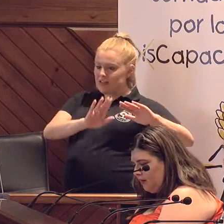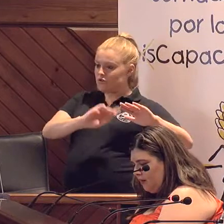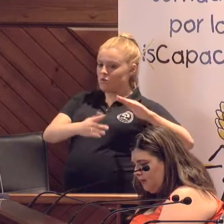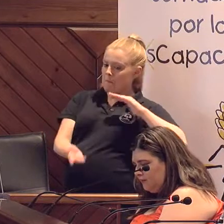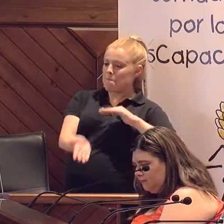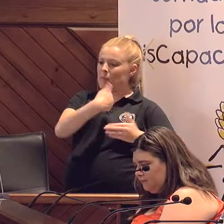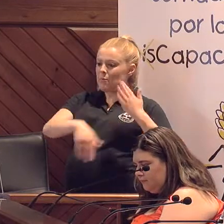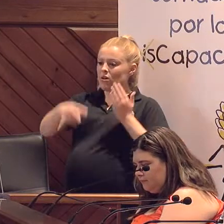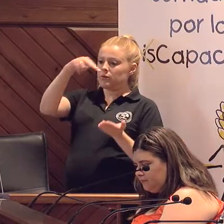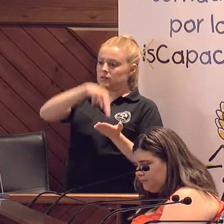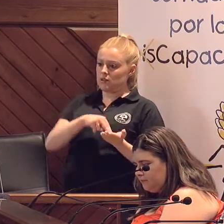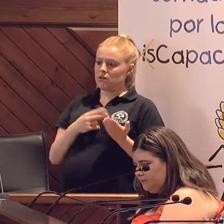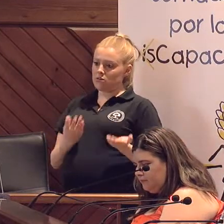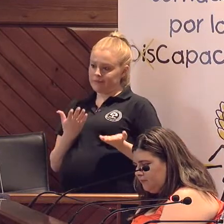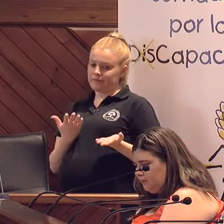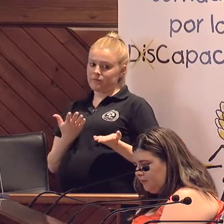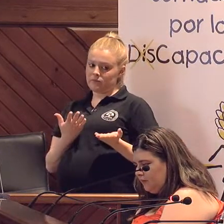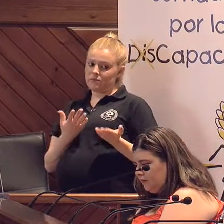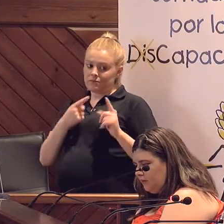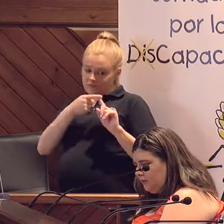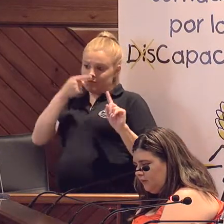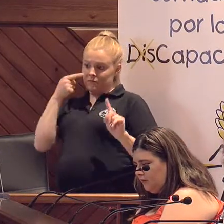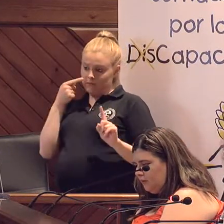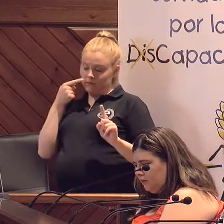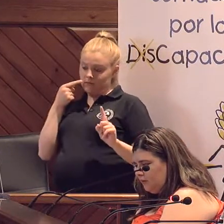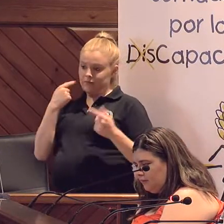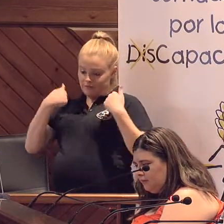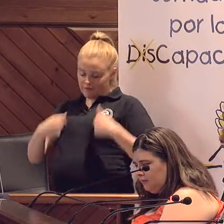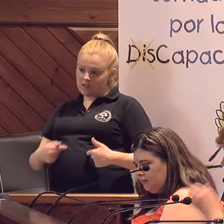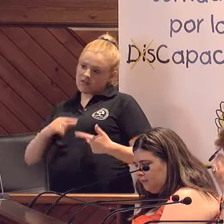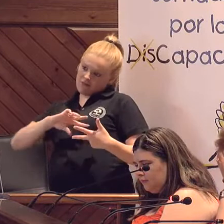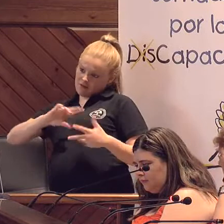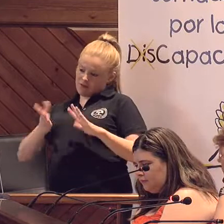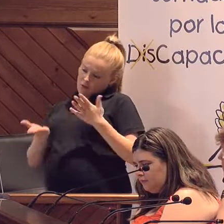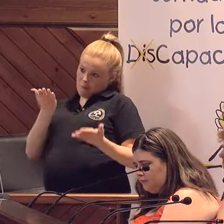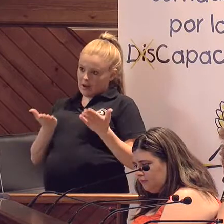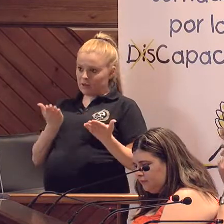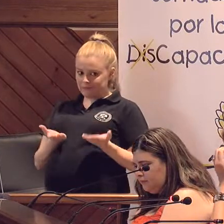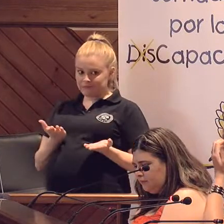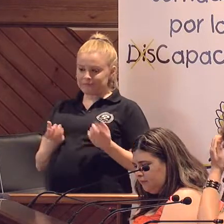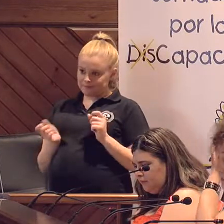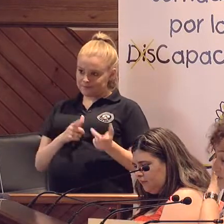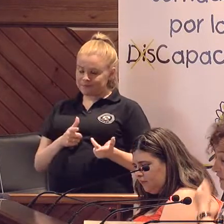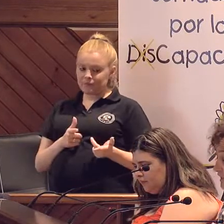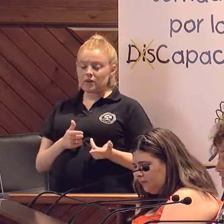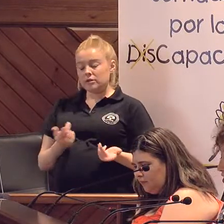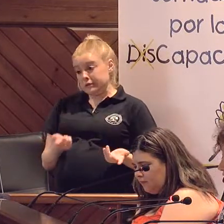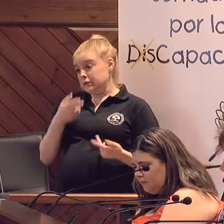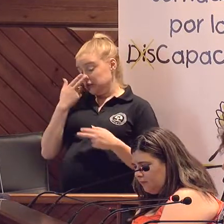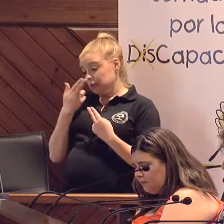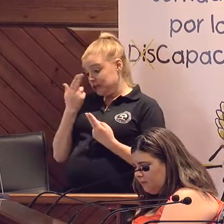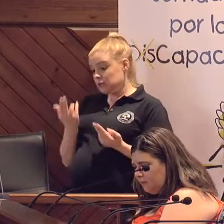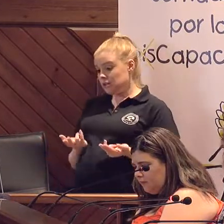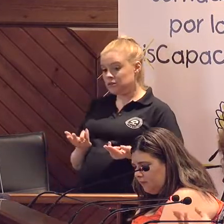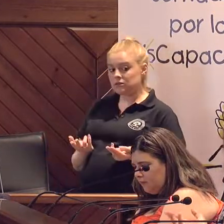levantarlos, desde el punto de vista físico y metafórico. Y eso, pues, sería interesante